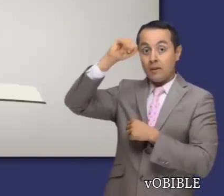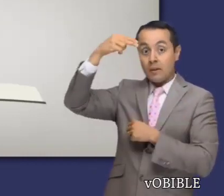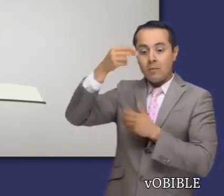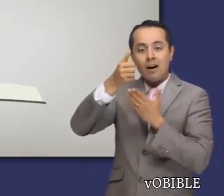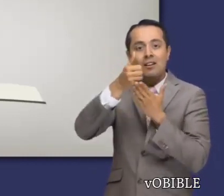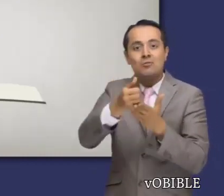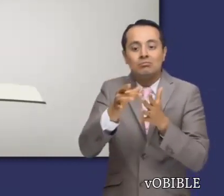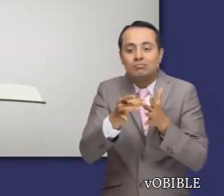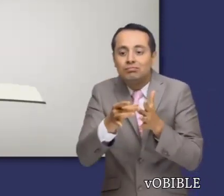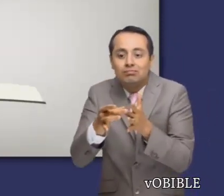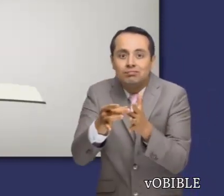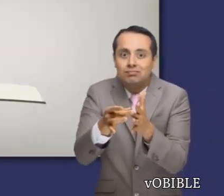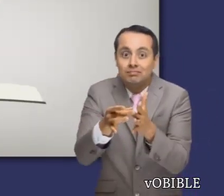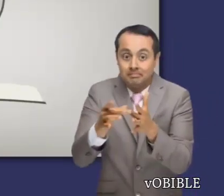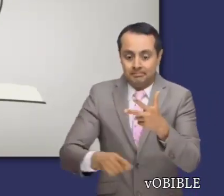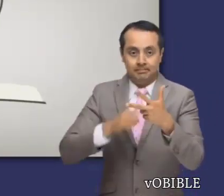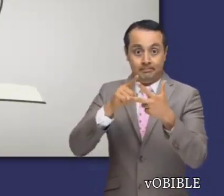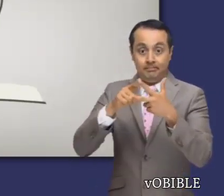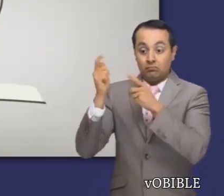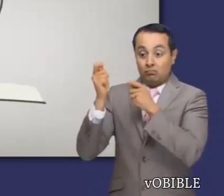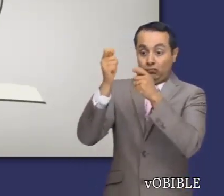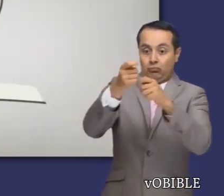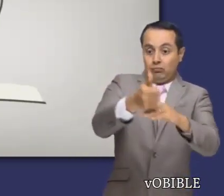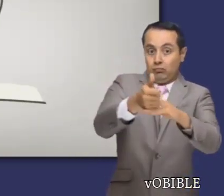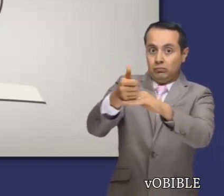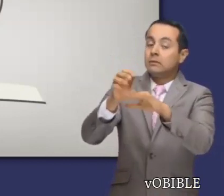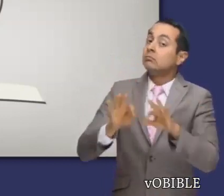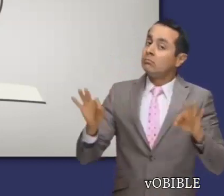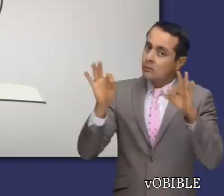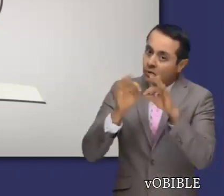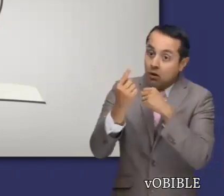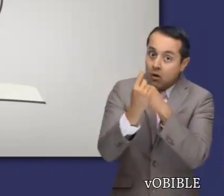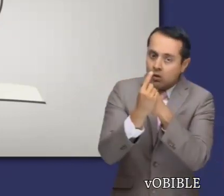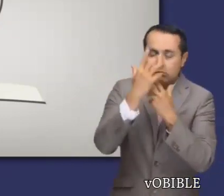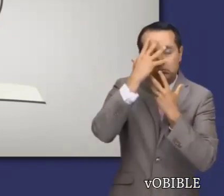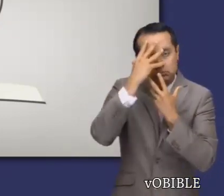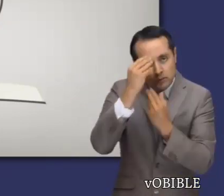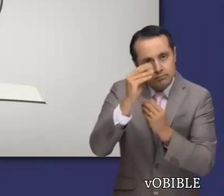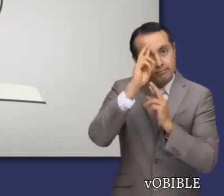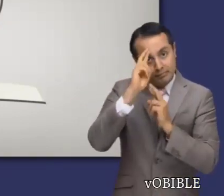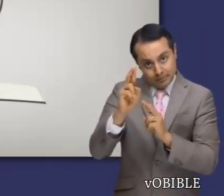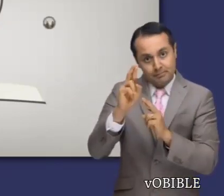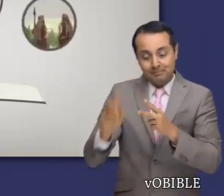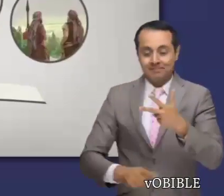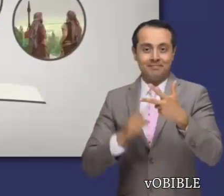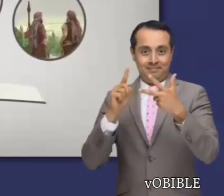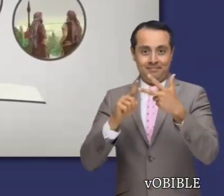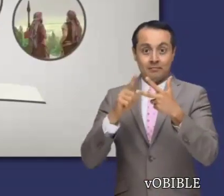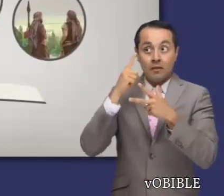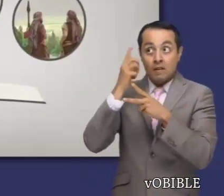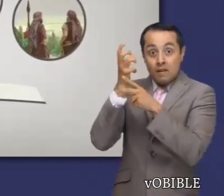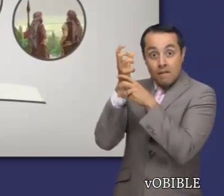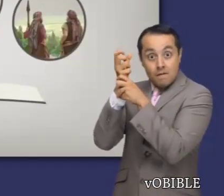paciencia a su pueblo. En la importancia de obedecer a quienes Jehová ha nombrado para que nos dirijan. Y en que